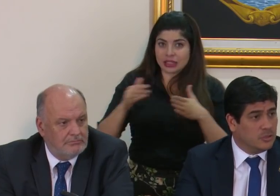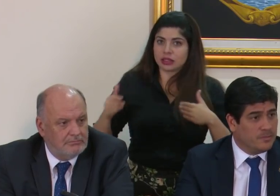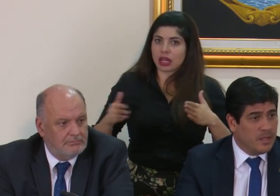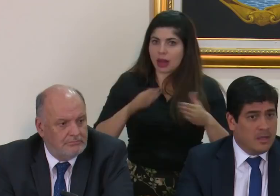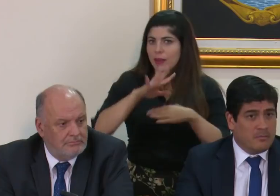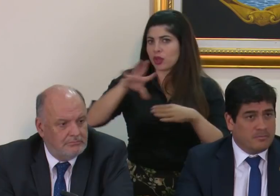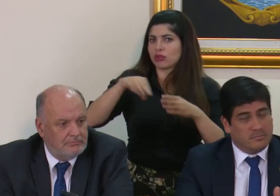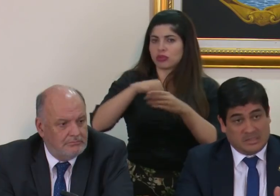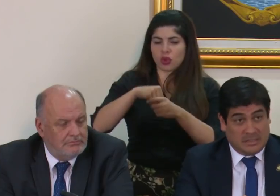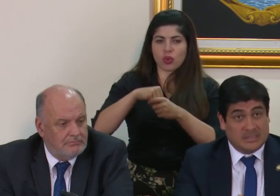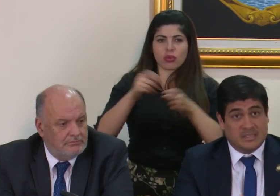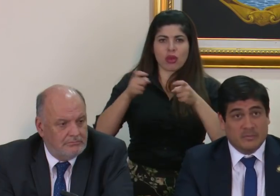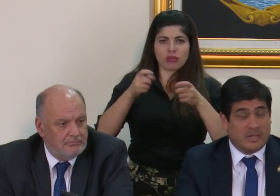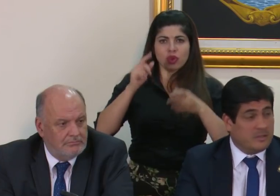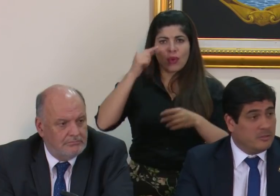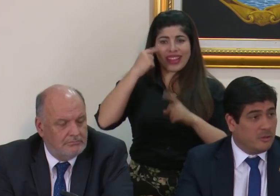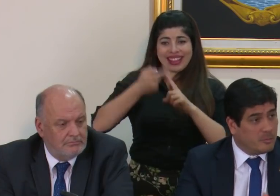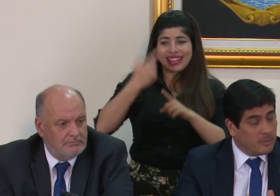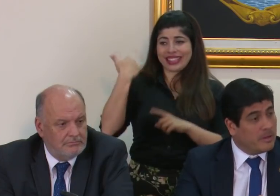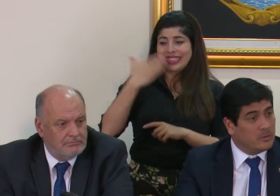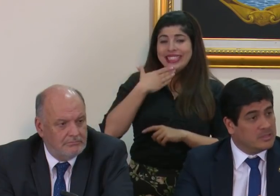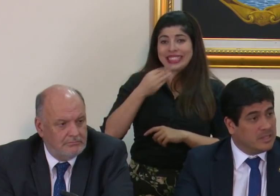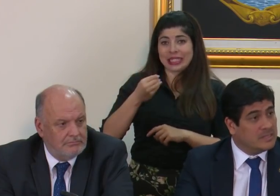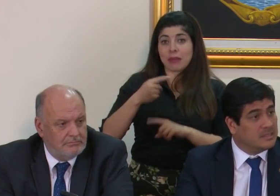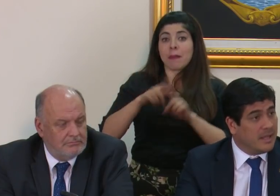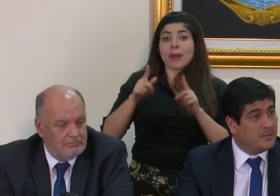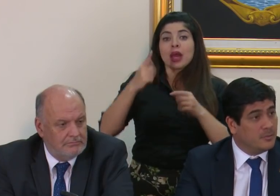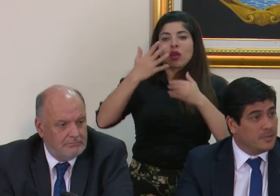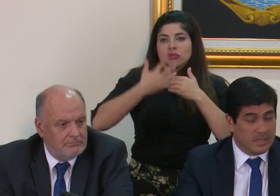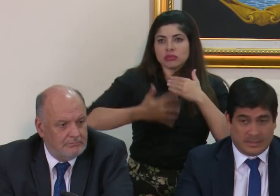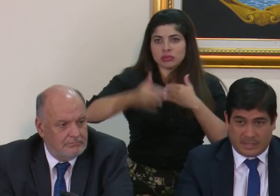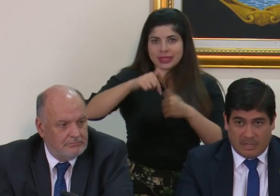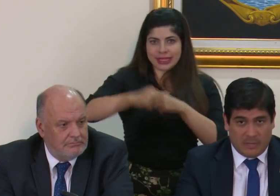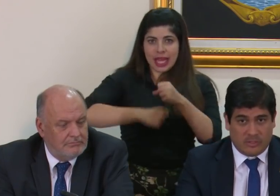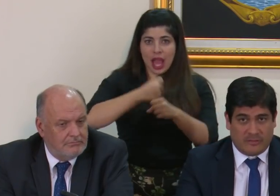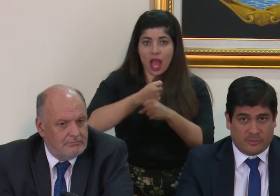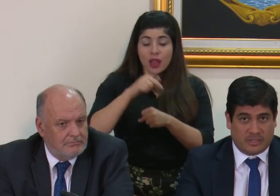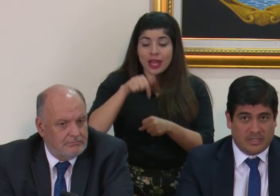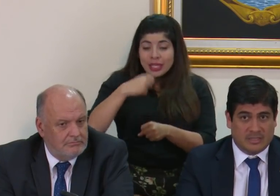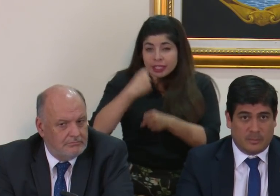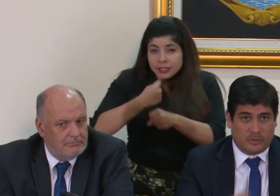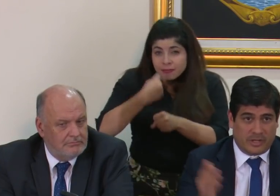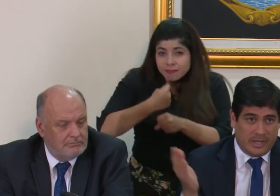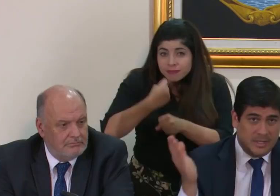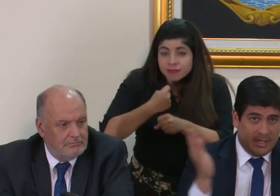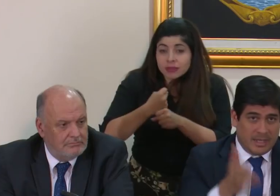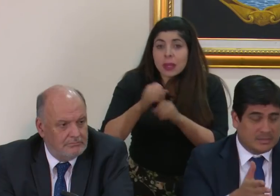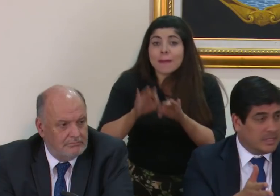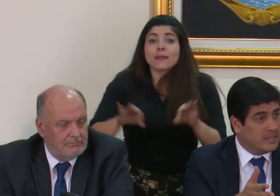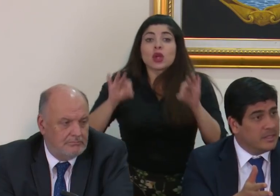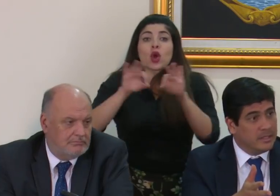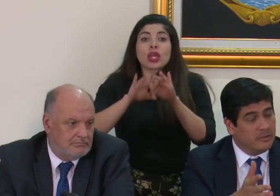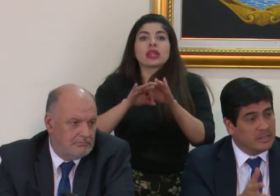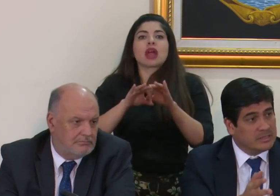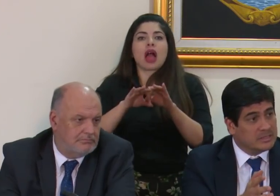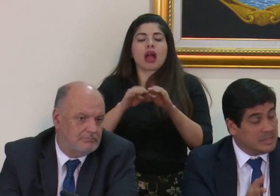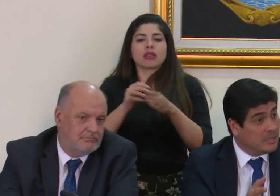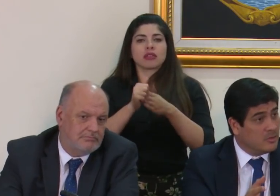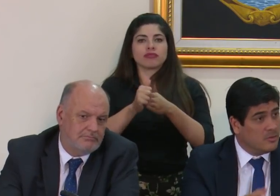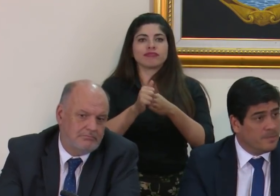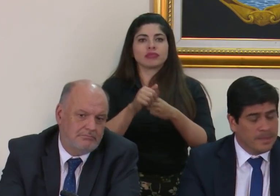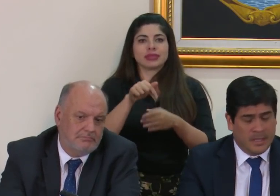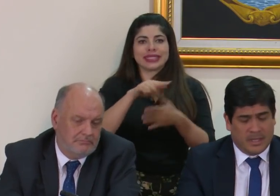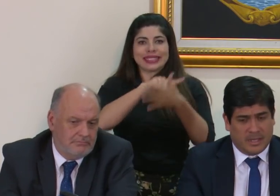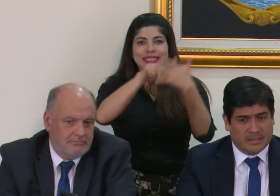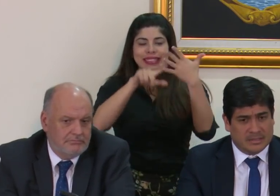administración desde diciembre del año anterior, pero para lo que será este año. Y el trabajo y la fortaleza y la prioridad estará dirigido en esas